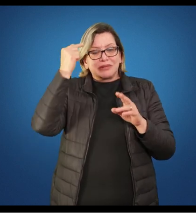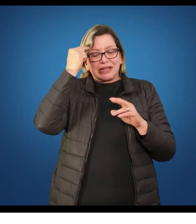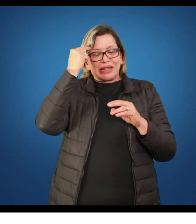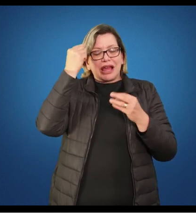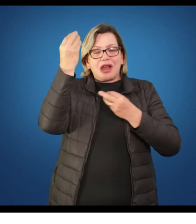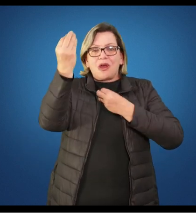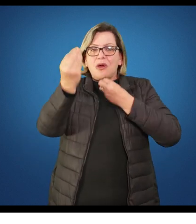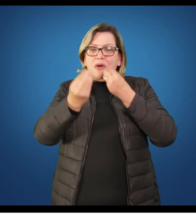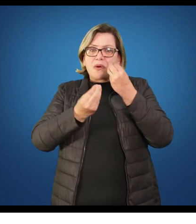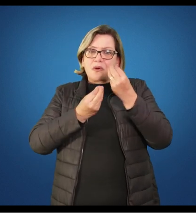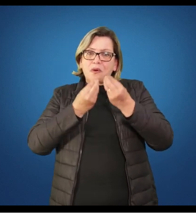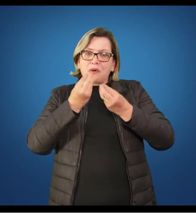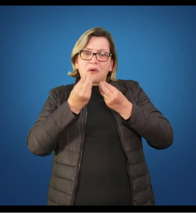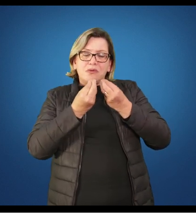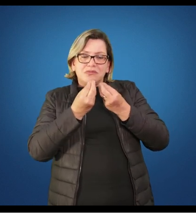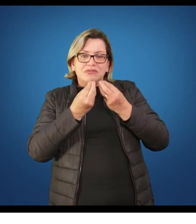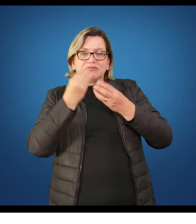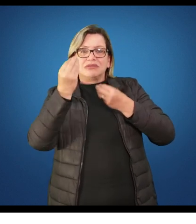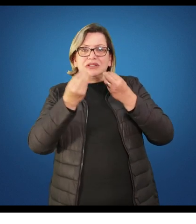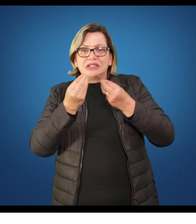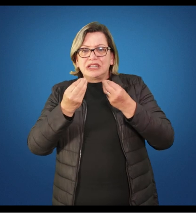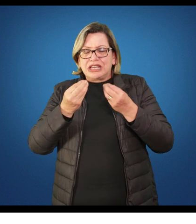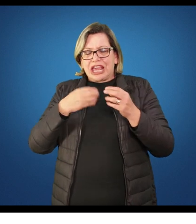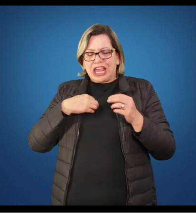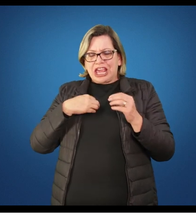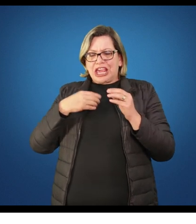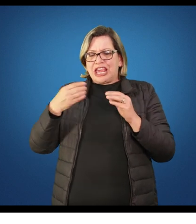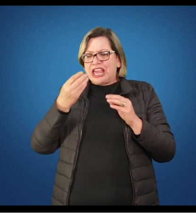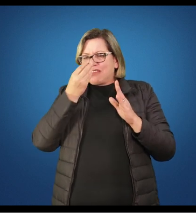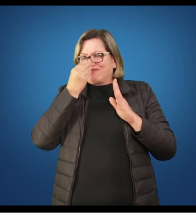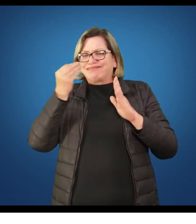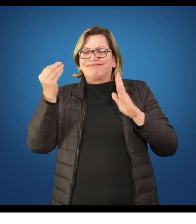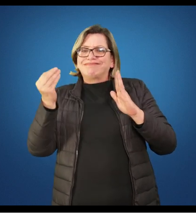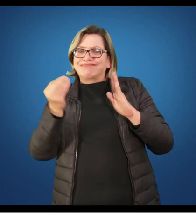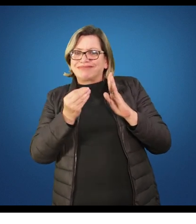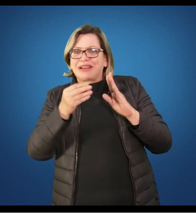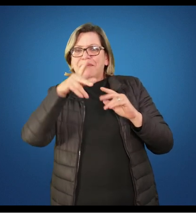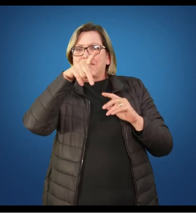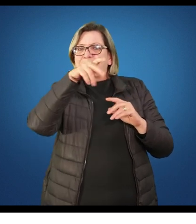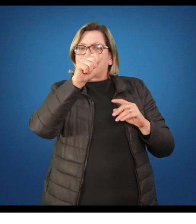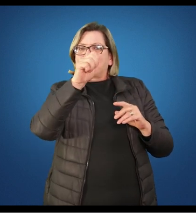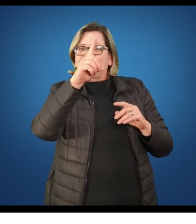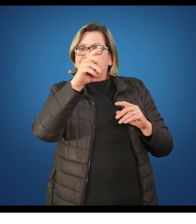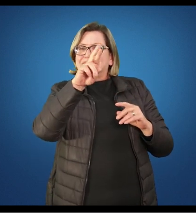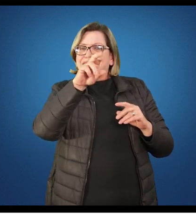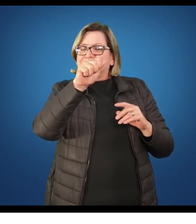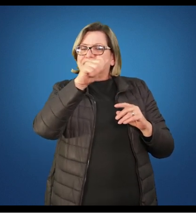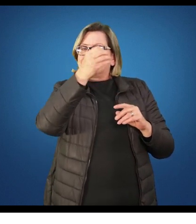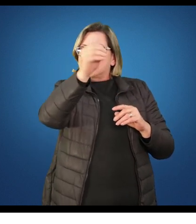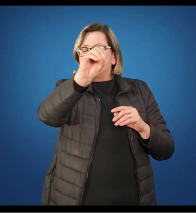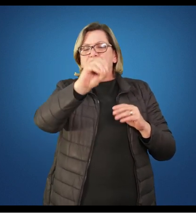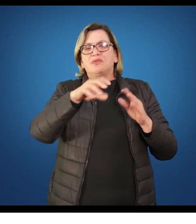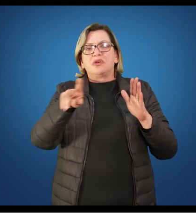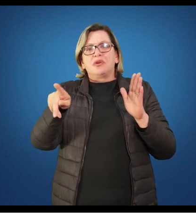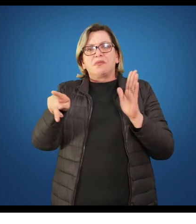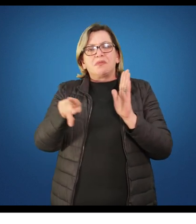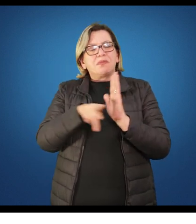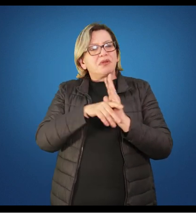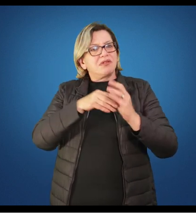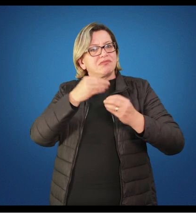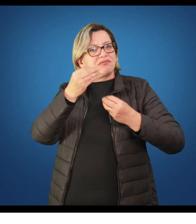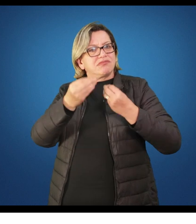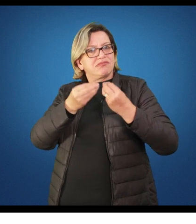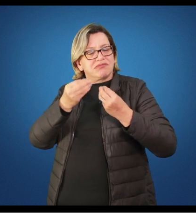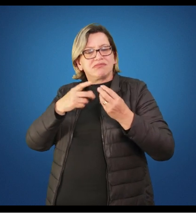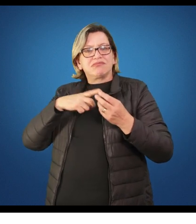corpo e ele se desvincular desses padrões de corpo, padrões estéticos estipulados, para que ele também possa